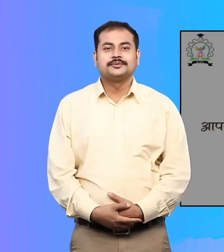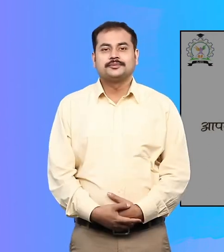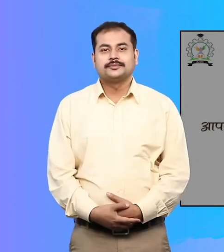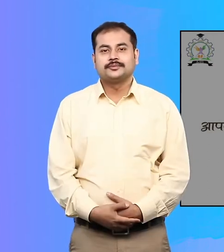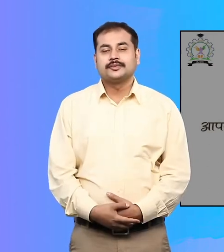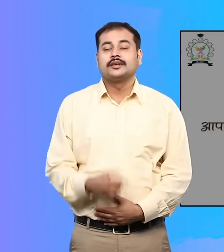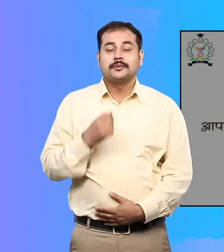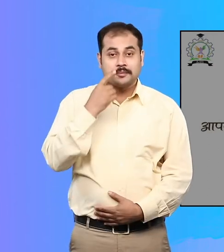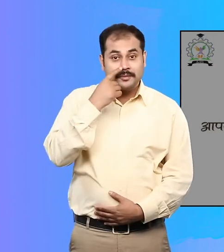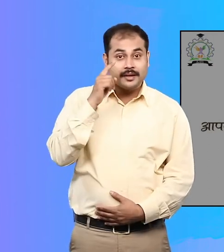माता पिता